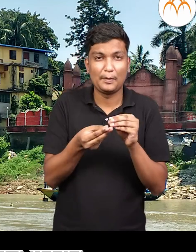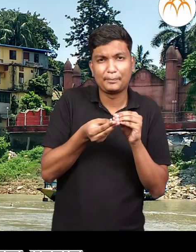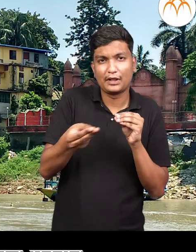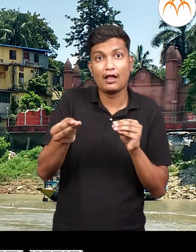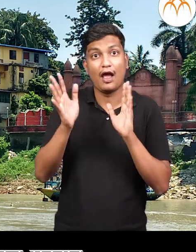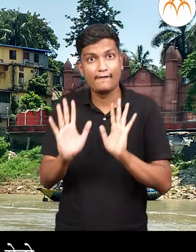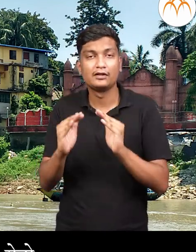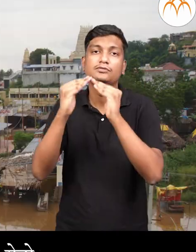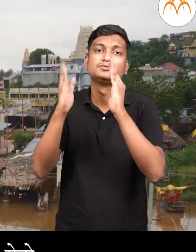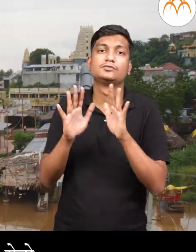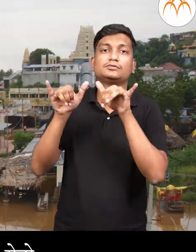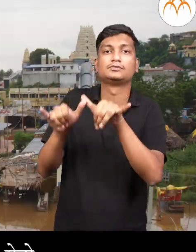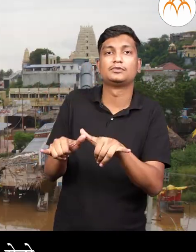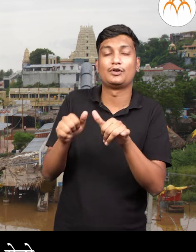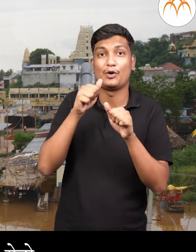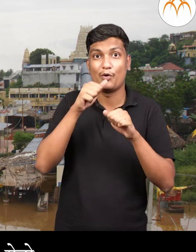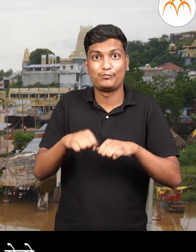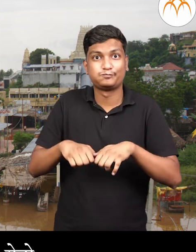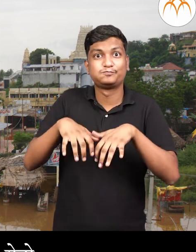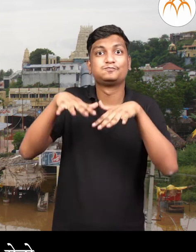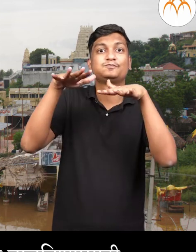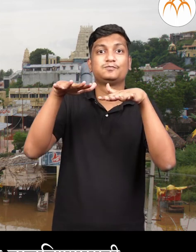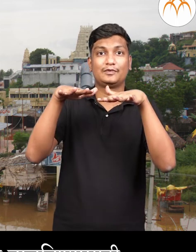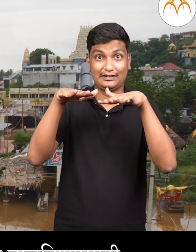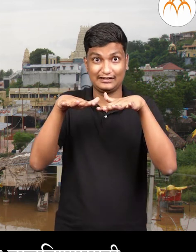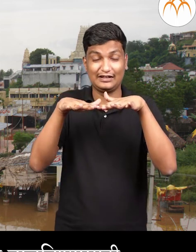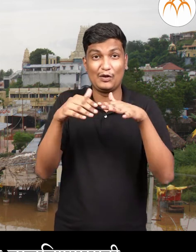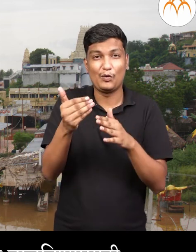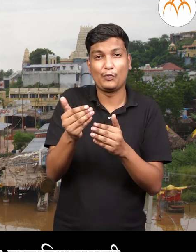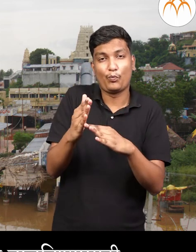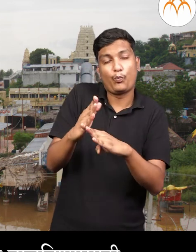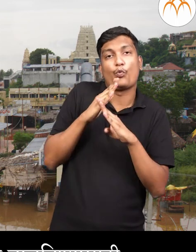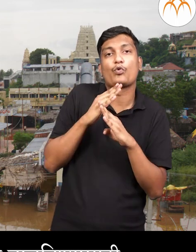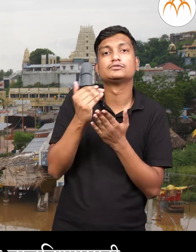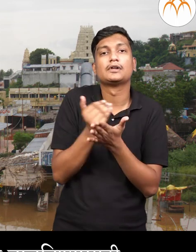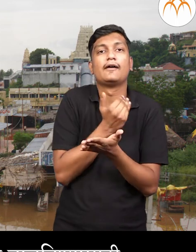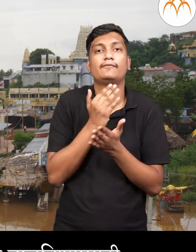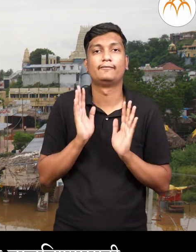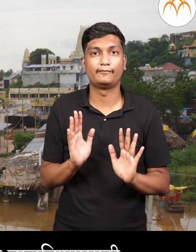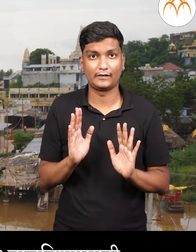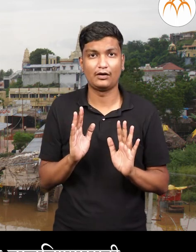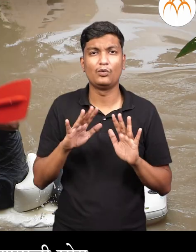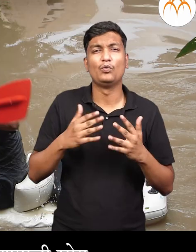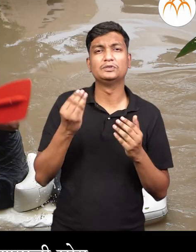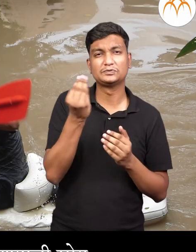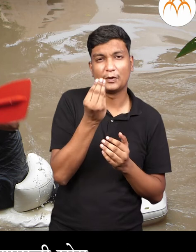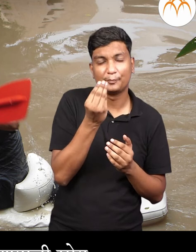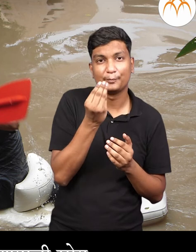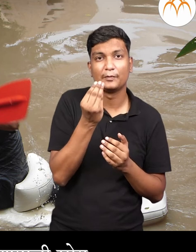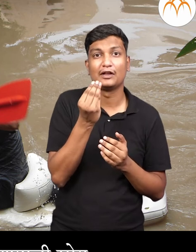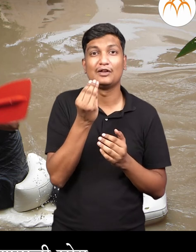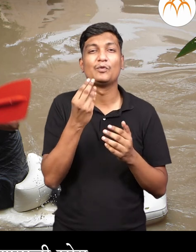रहतात। काही वेला नदीला पूर येतो। पूराचा पाणय पसून त्या लोकानना वाचावने सठी। काही